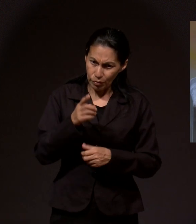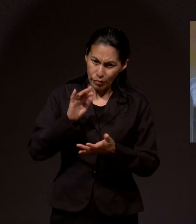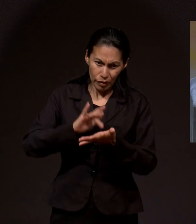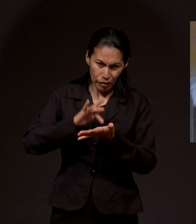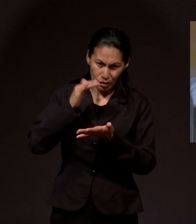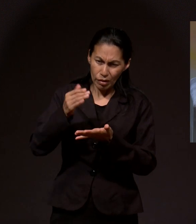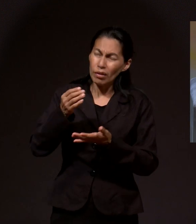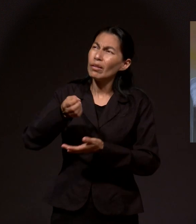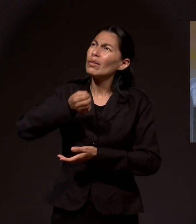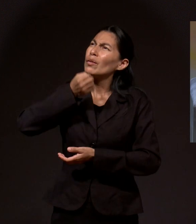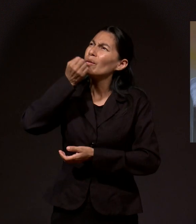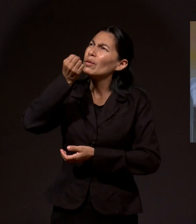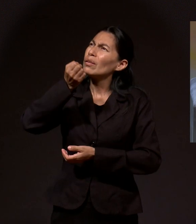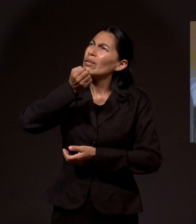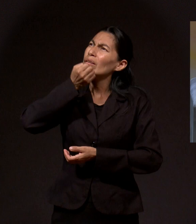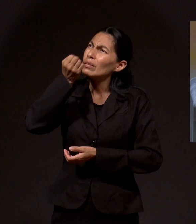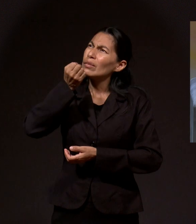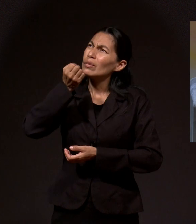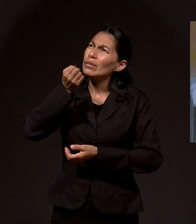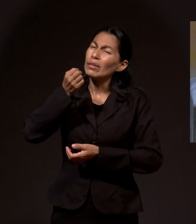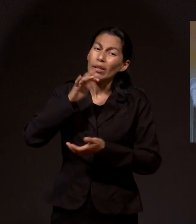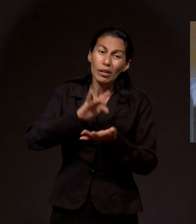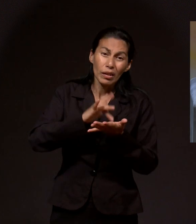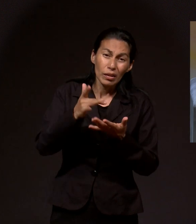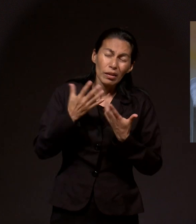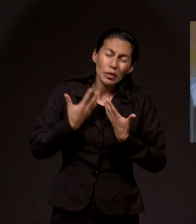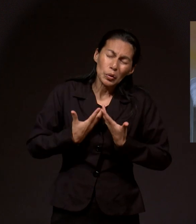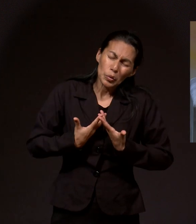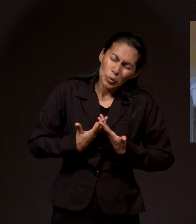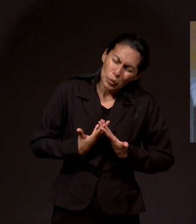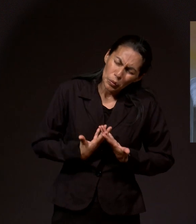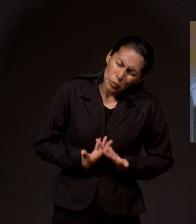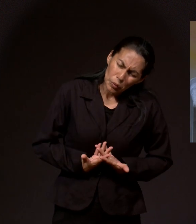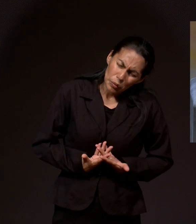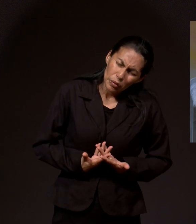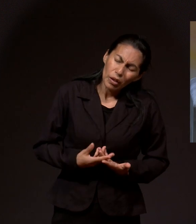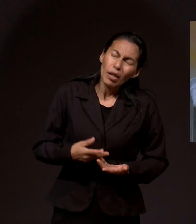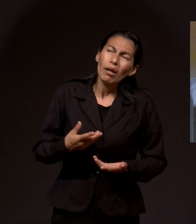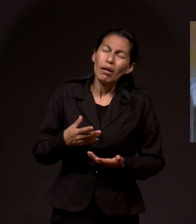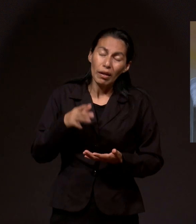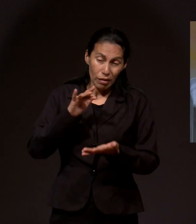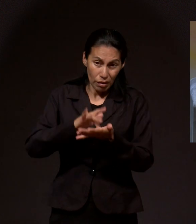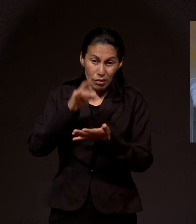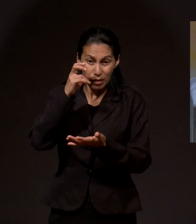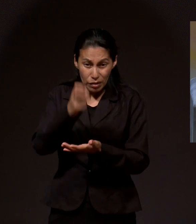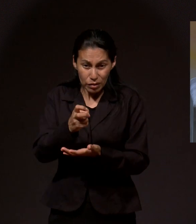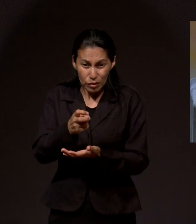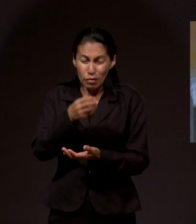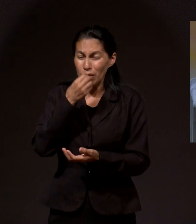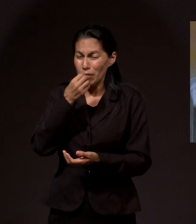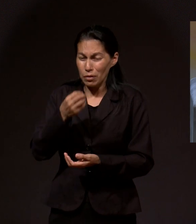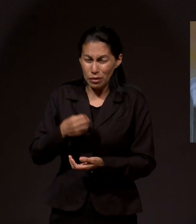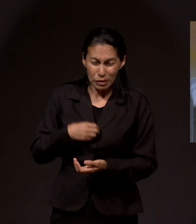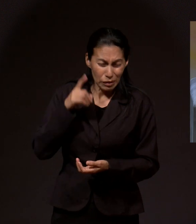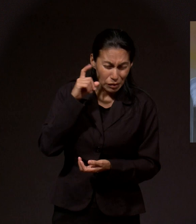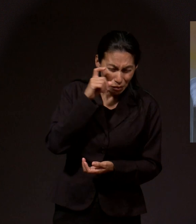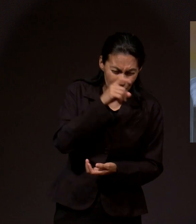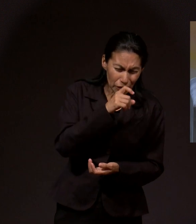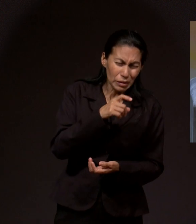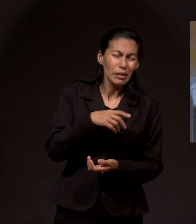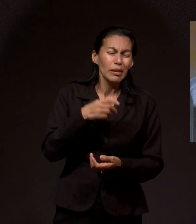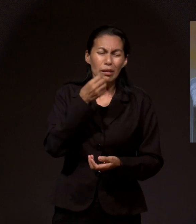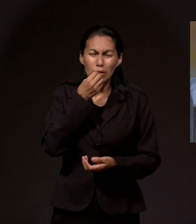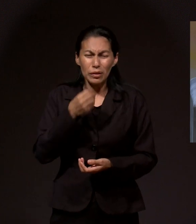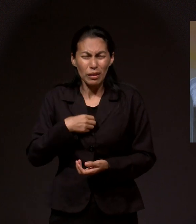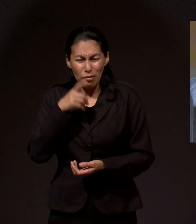digo, a través de la oración, a través de una angustia. Y es hermoso como Dios, a pesar de